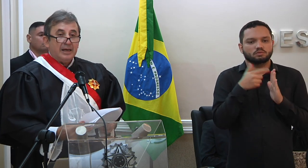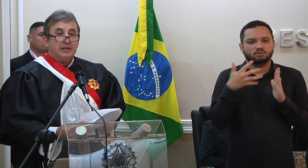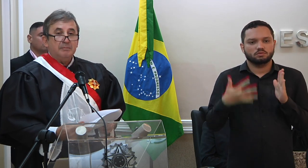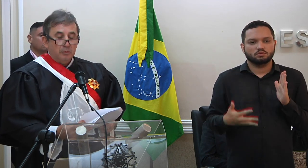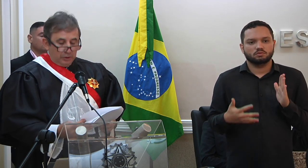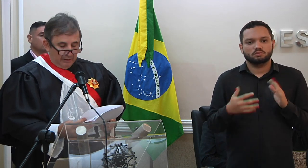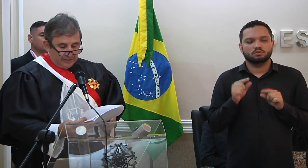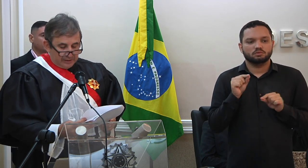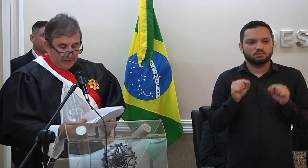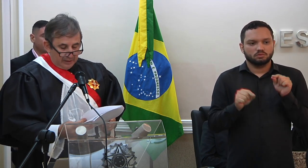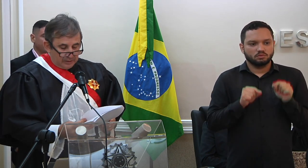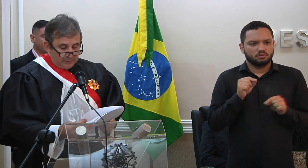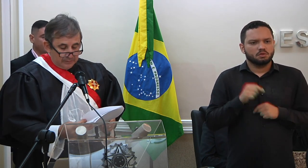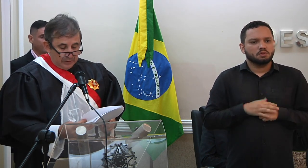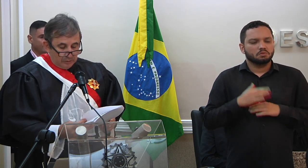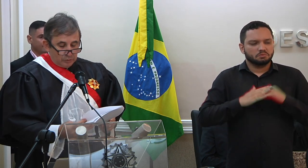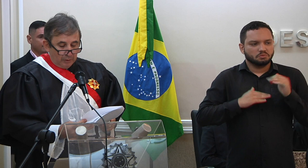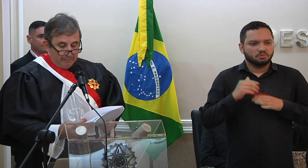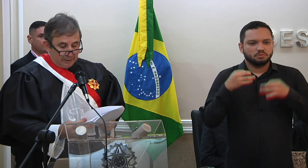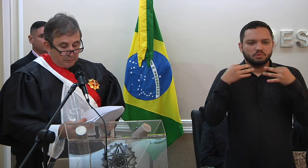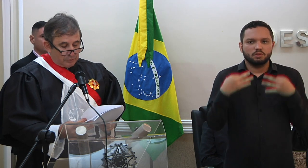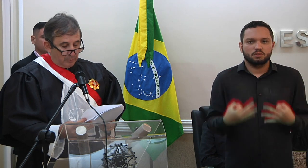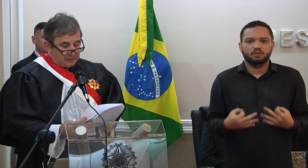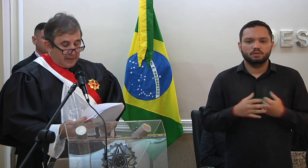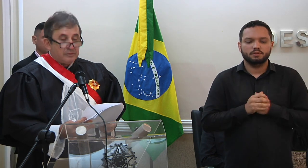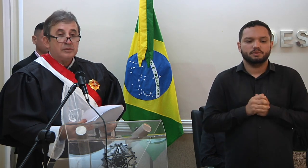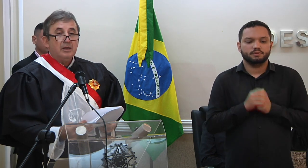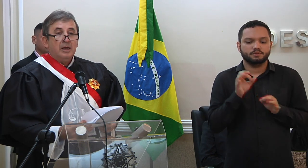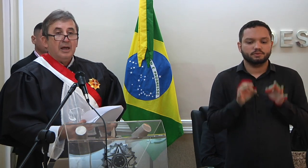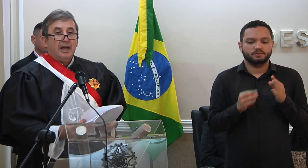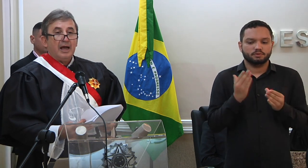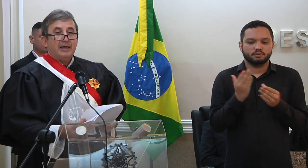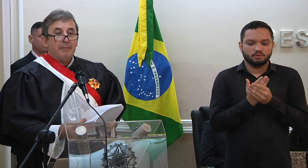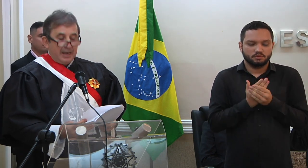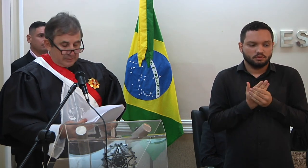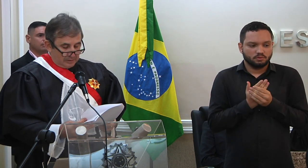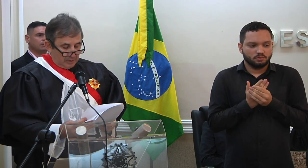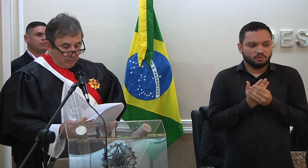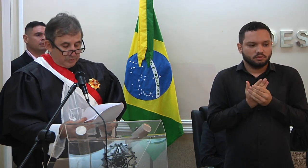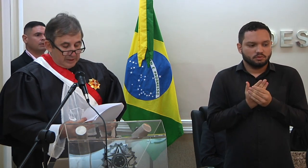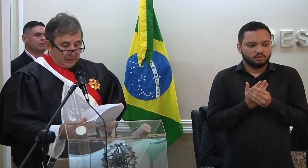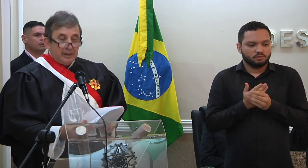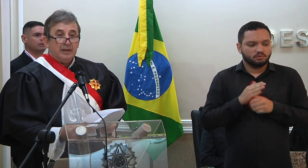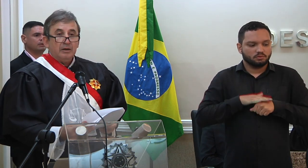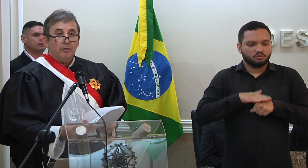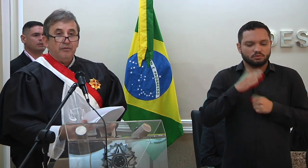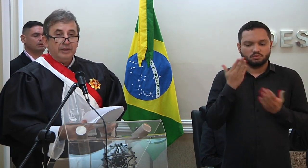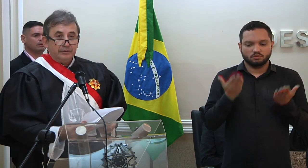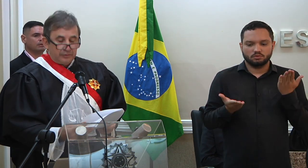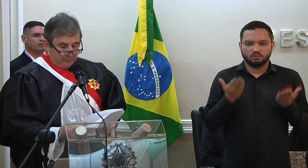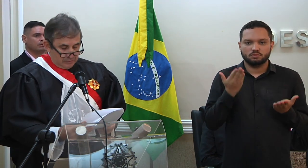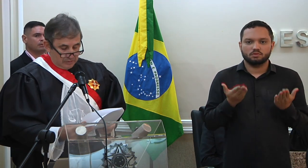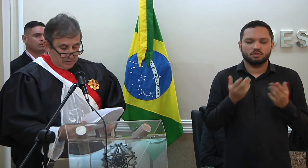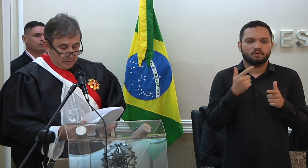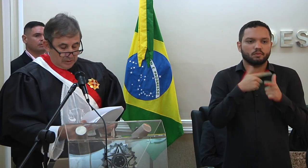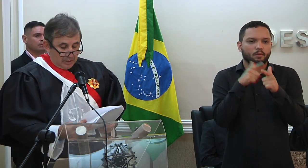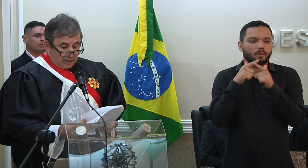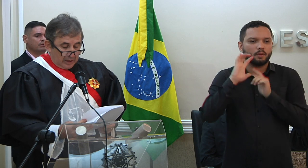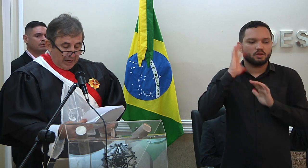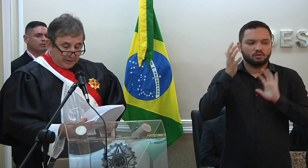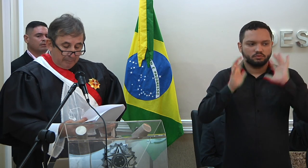trabalho, além de muito eficiente no julgamento dos processos, é a que mais concilia conflitos.